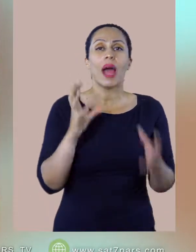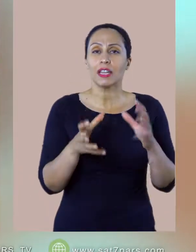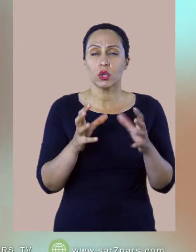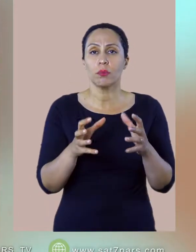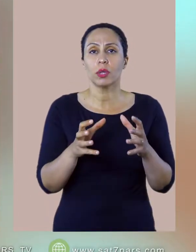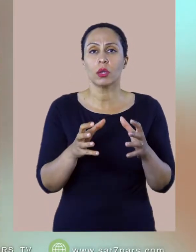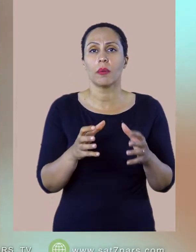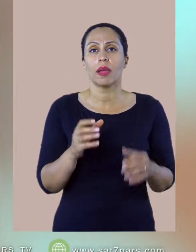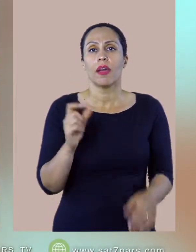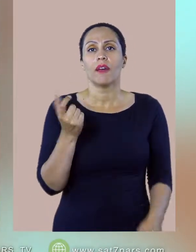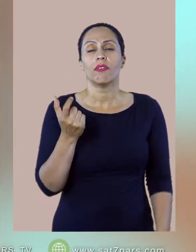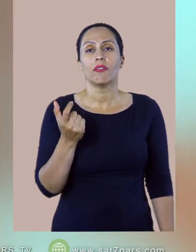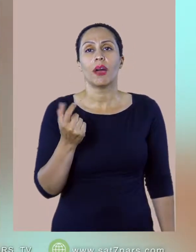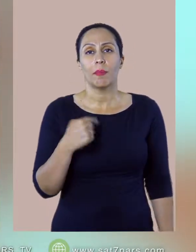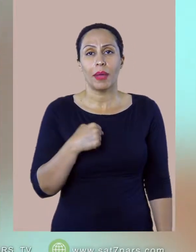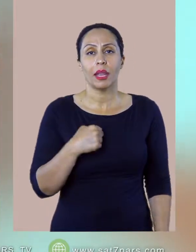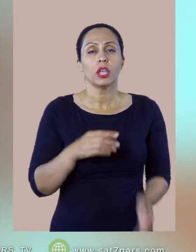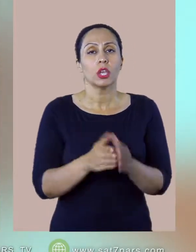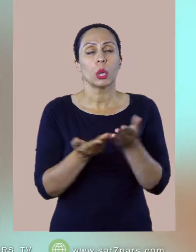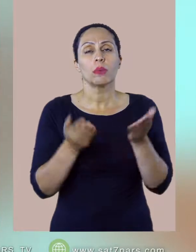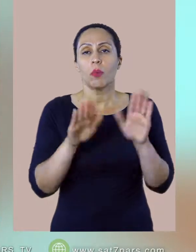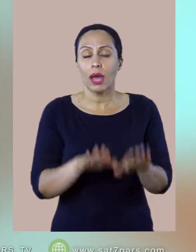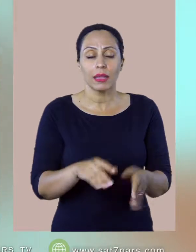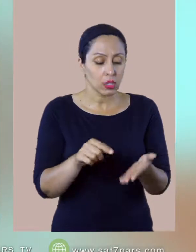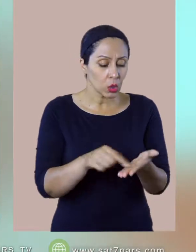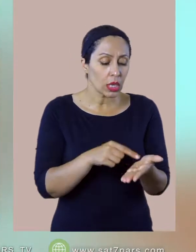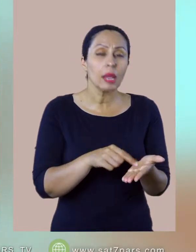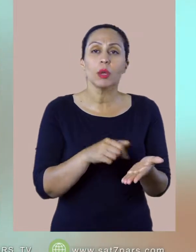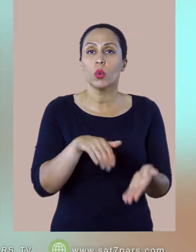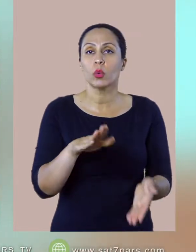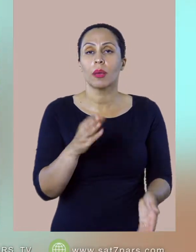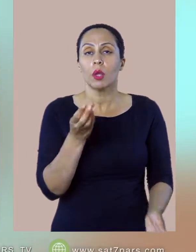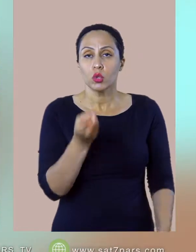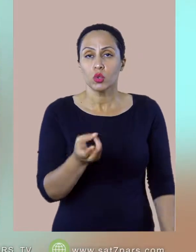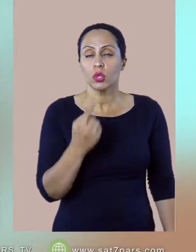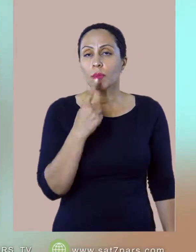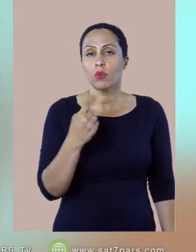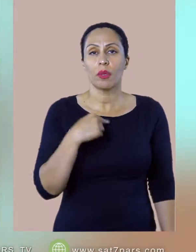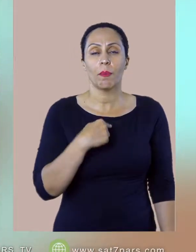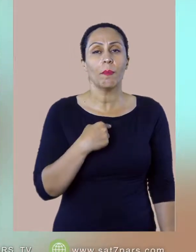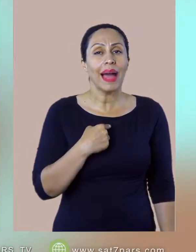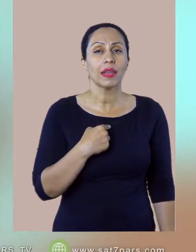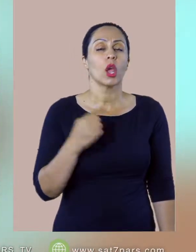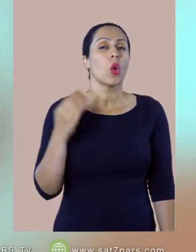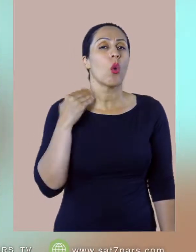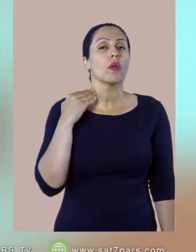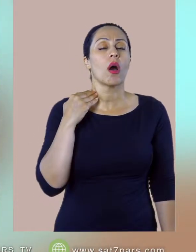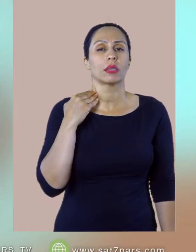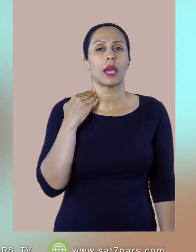میفتادم من کلمه خدا رو نمیخوندم چون که میگفتم که من خب گناهکار هستم من یه آدم خیلی